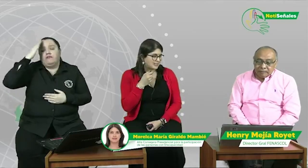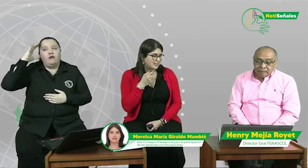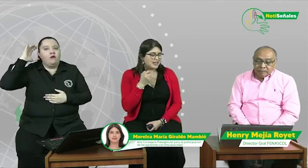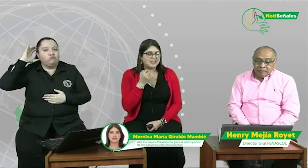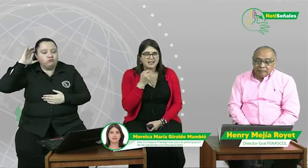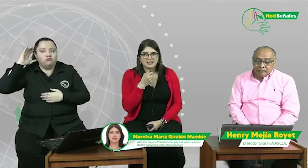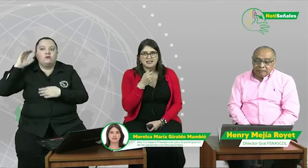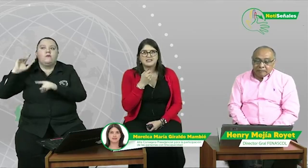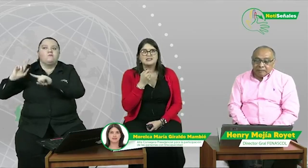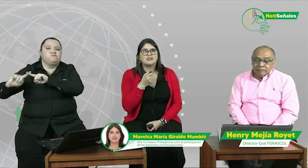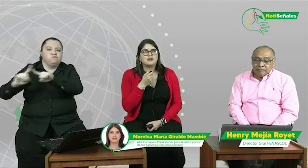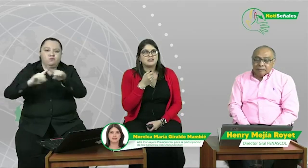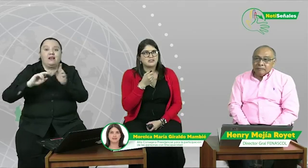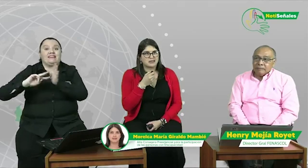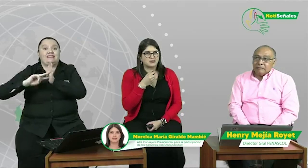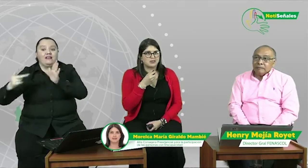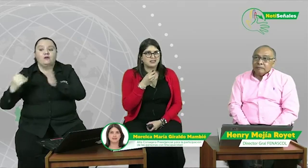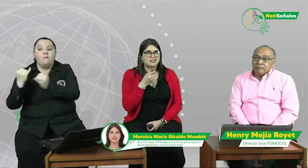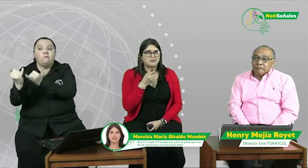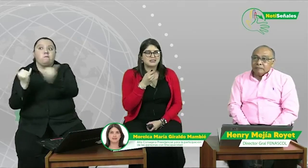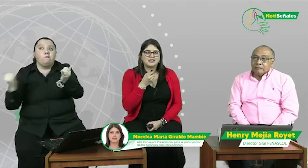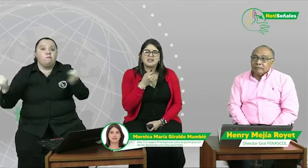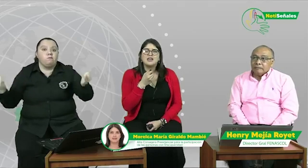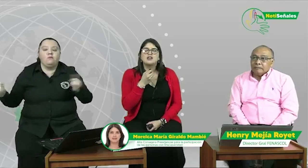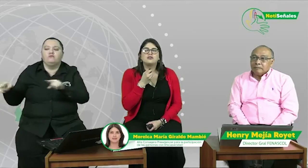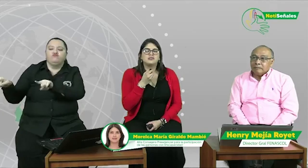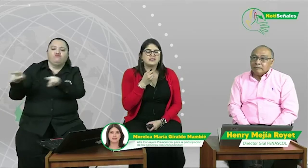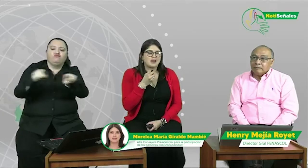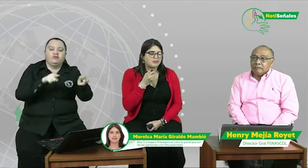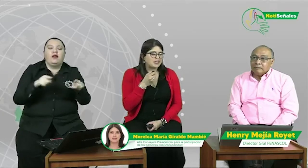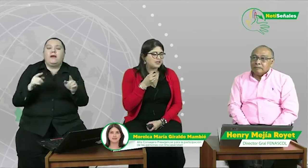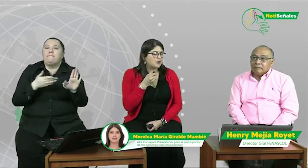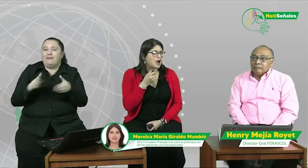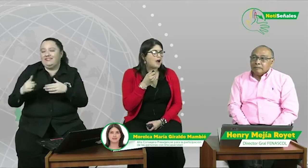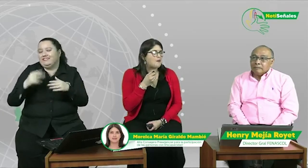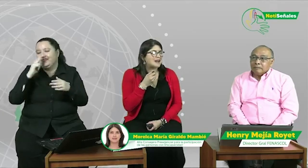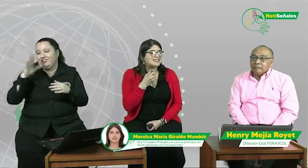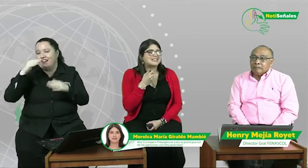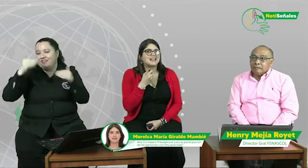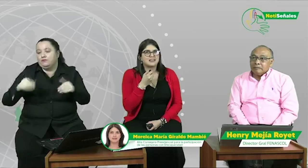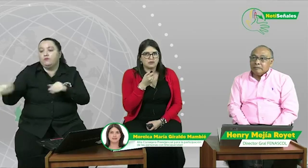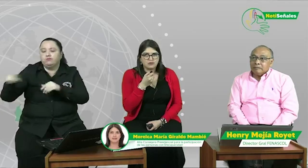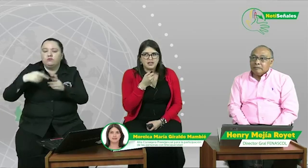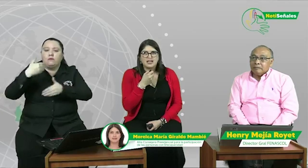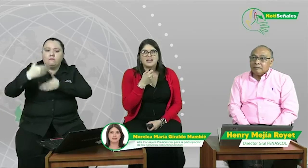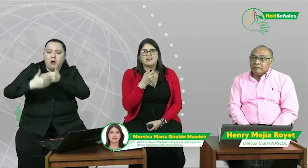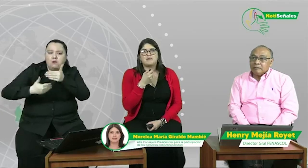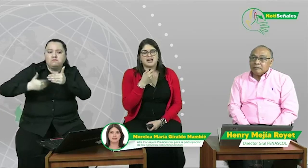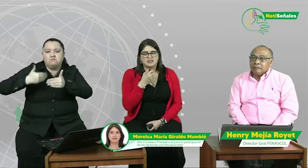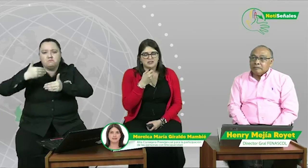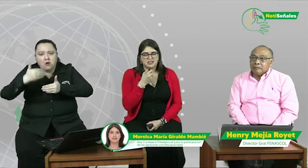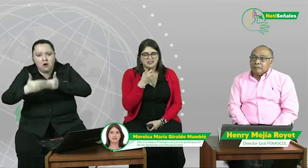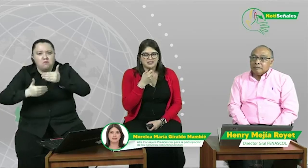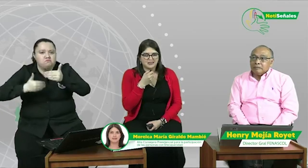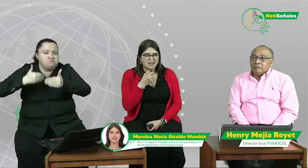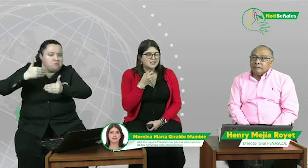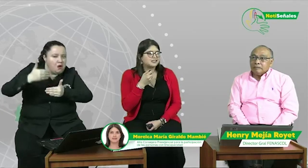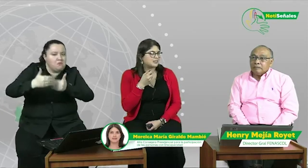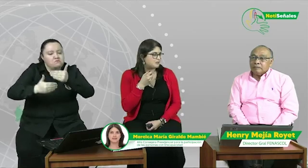técnicas dentro del sistema nacional de discapacidad donde se han venido avanzando en el plan nacional de accesibilidad y sé también